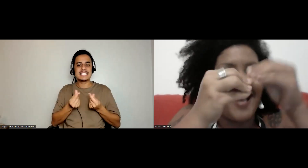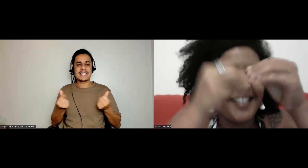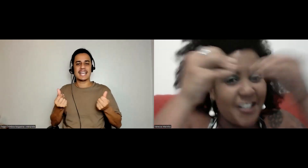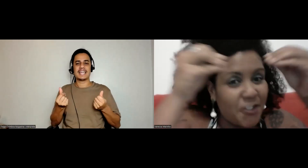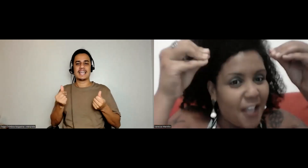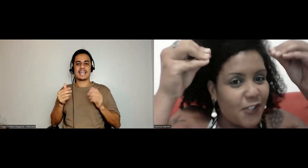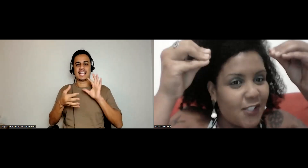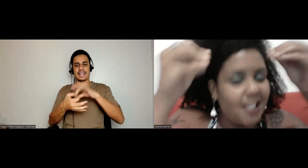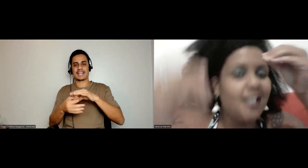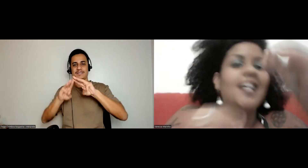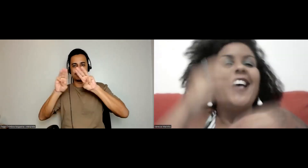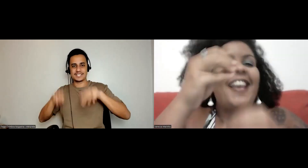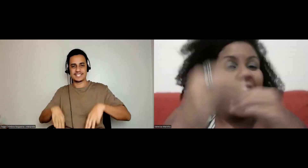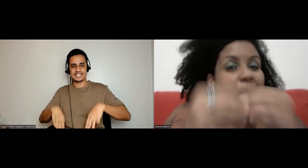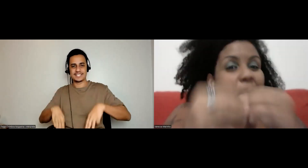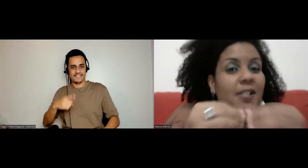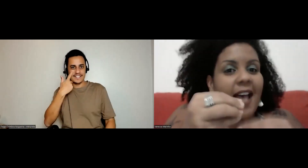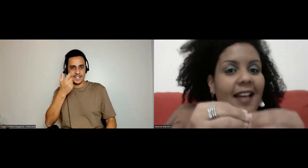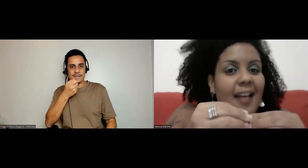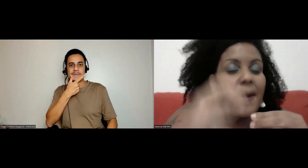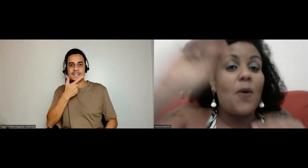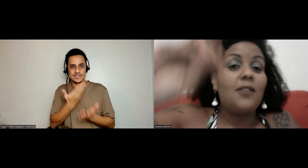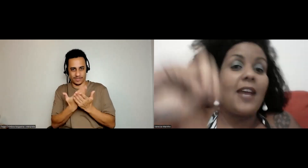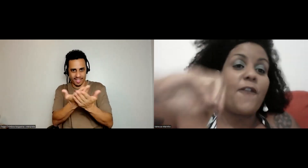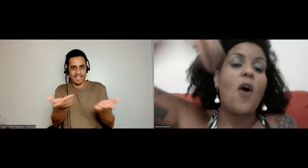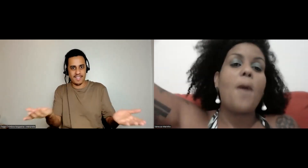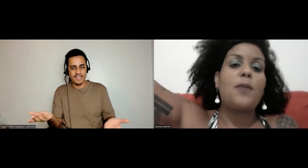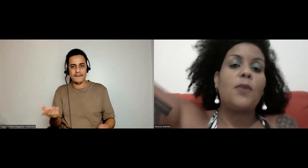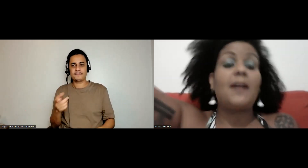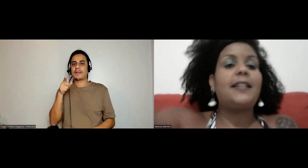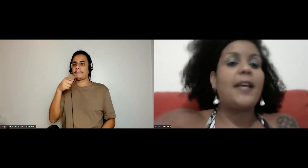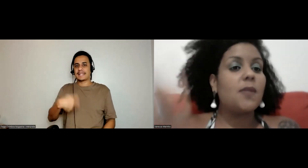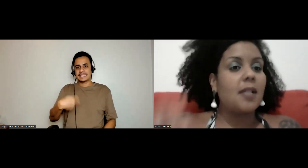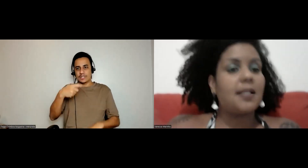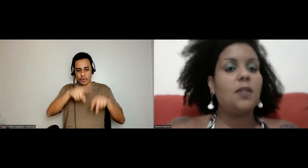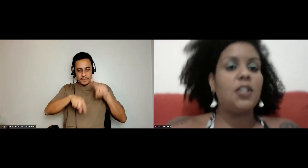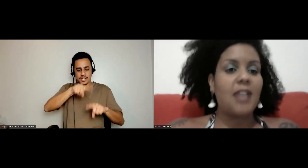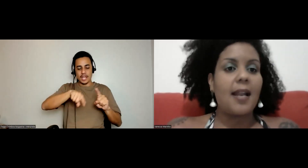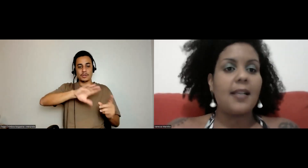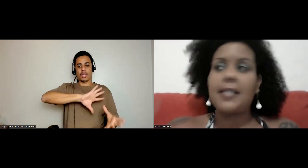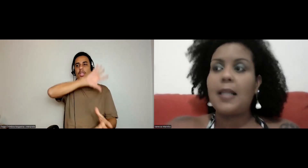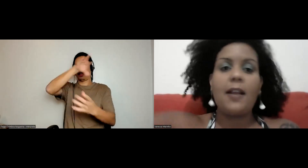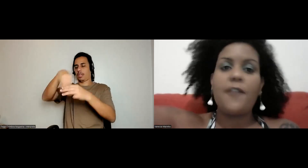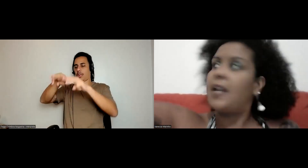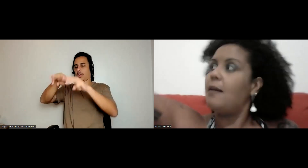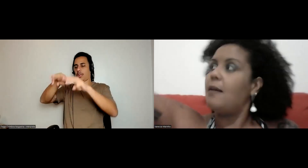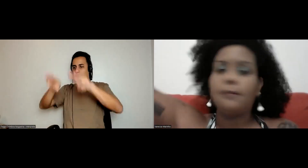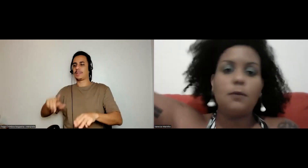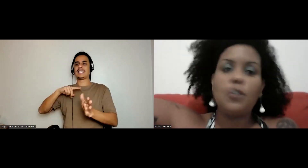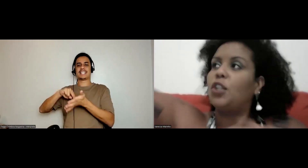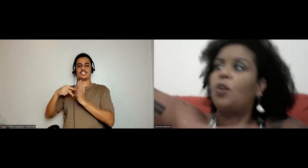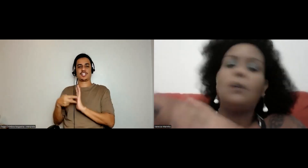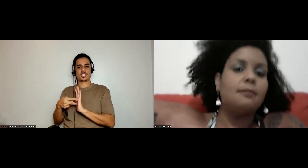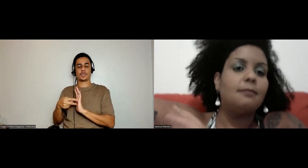a museália, estudei dissozinho, que é a museália para quando ele for para o museu ele ter um sentido de estar ali, senão ele vira